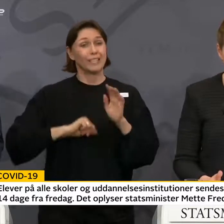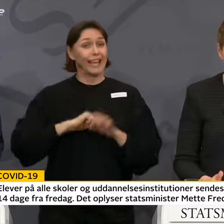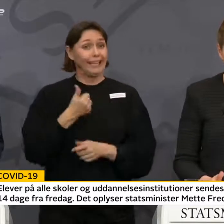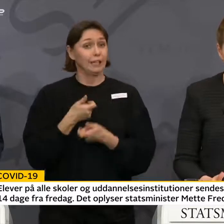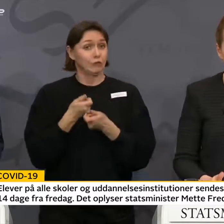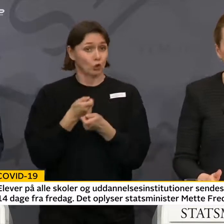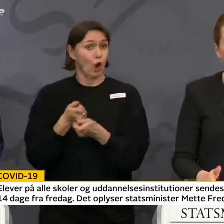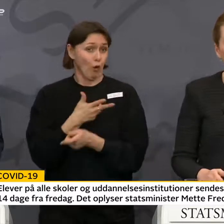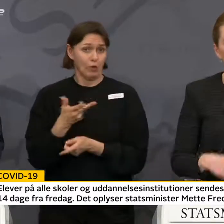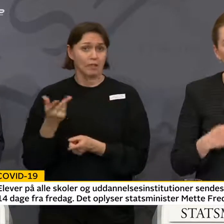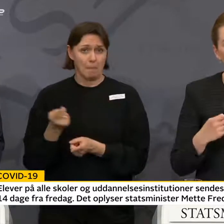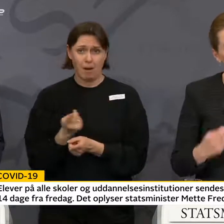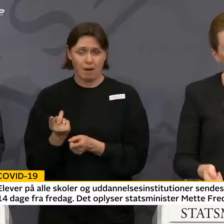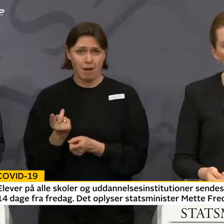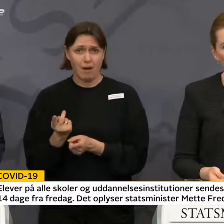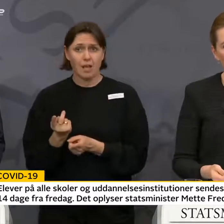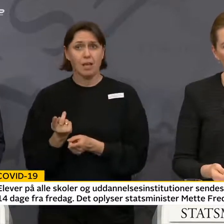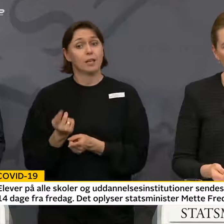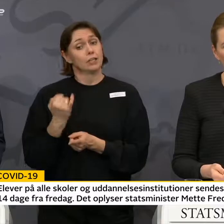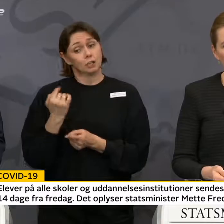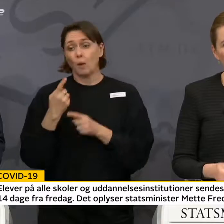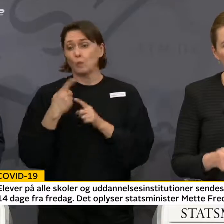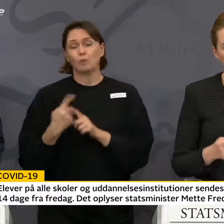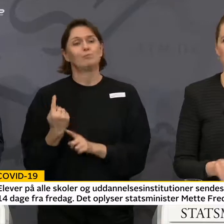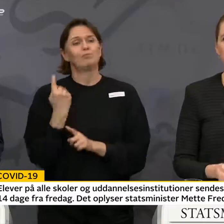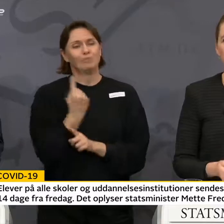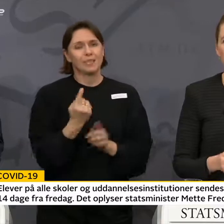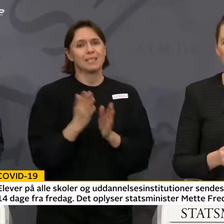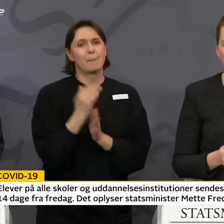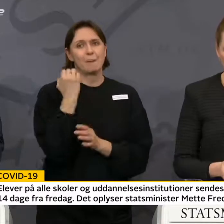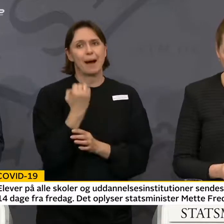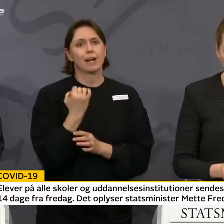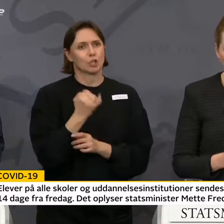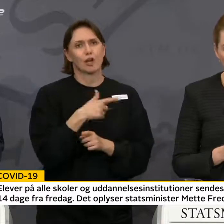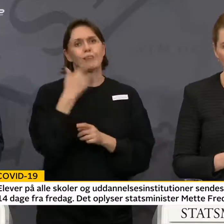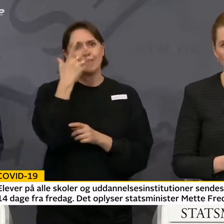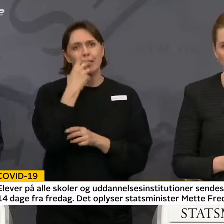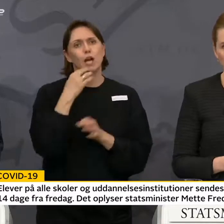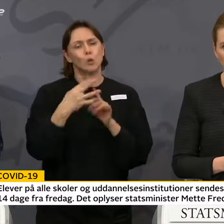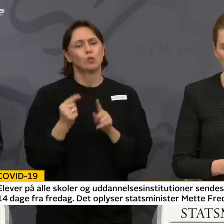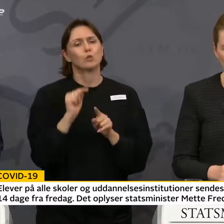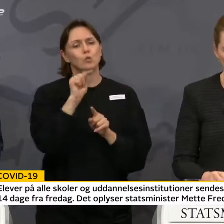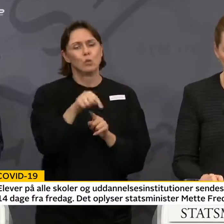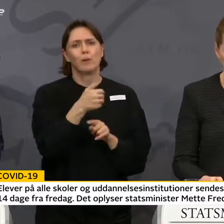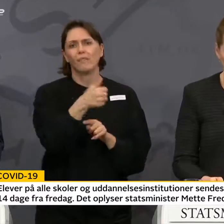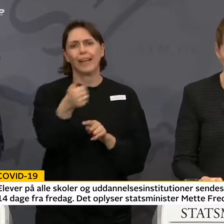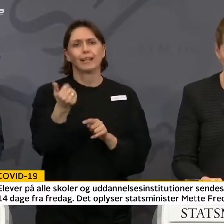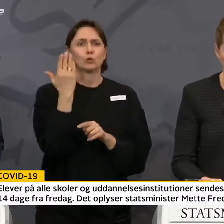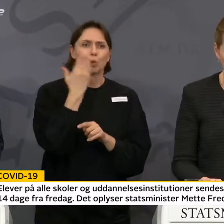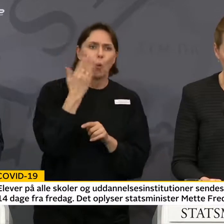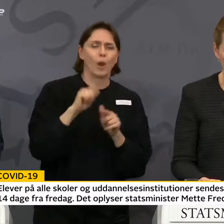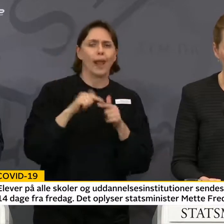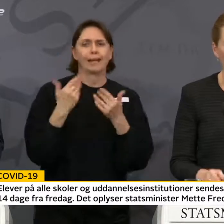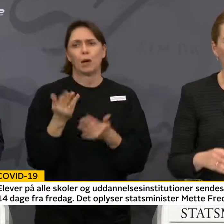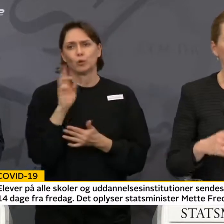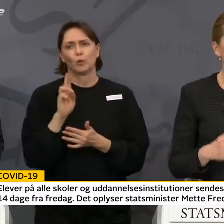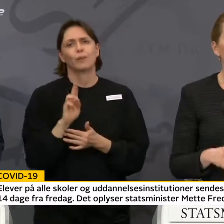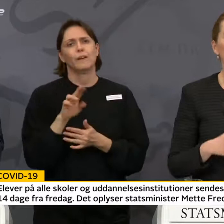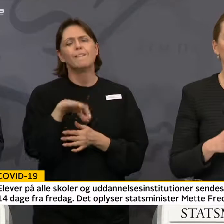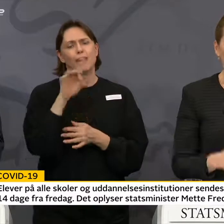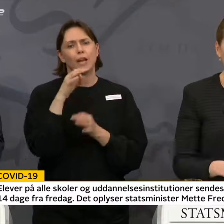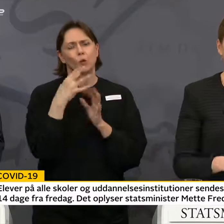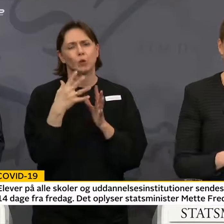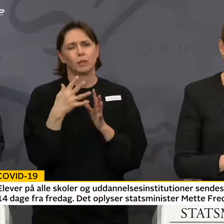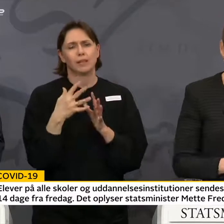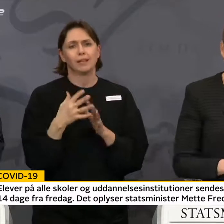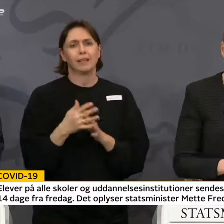forsørgere. Så møder man op med sit barn, og så finder vi en løsning på det ude på den enkelte skole og i den enkelte daginstitution. Det er